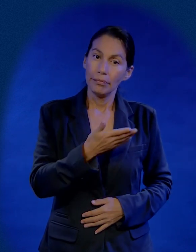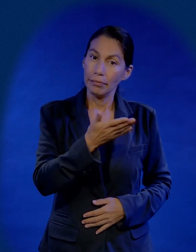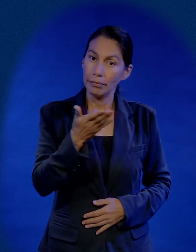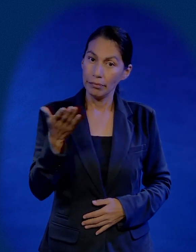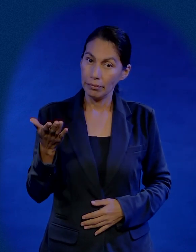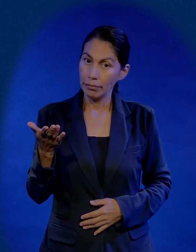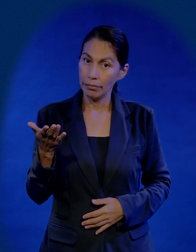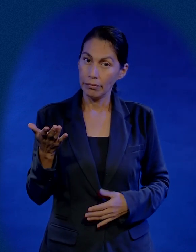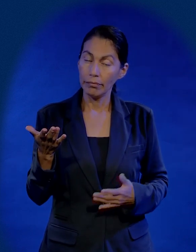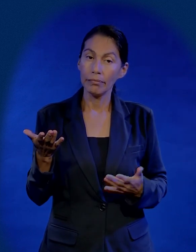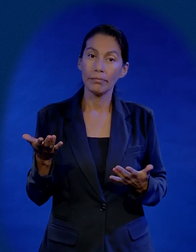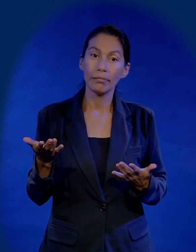muchachos, muchachos,